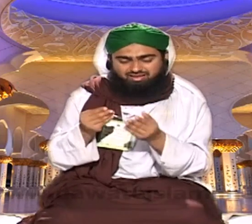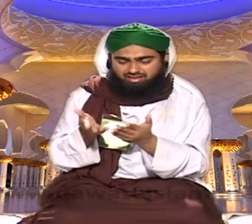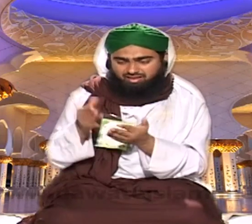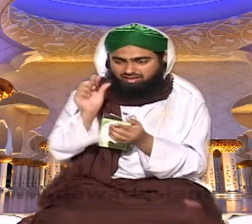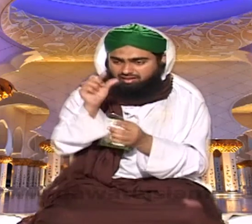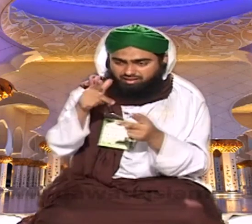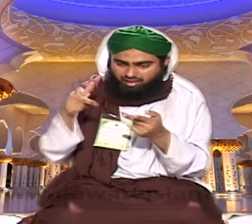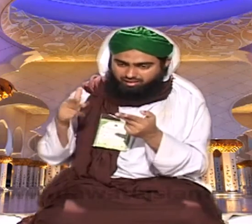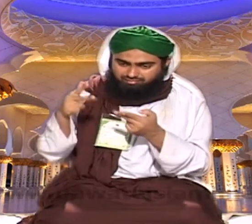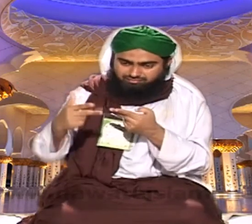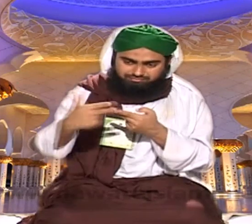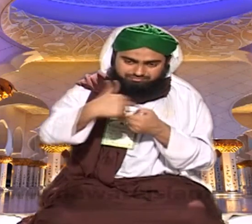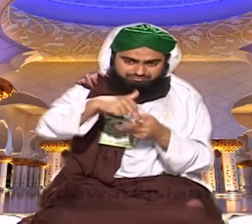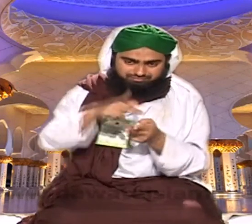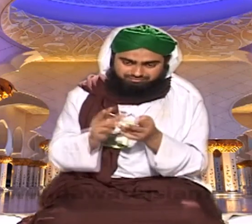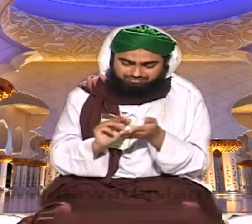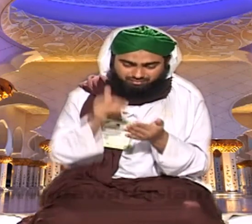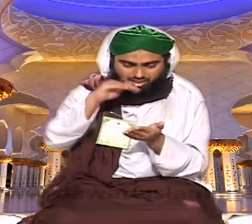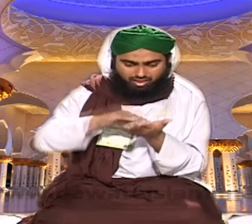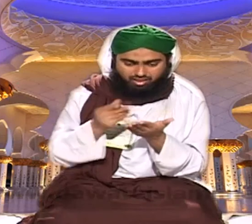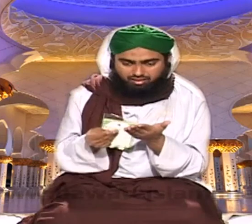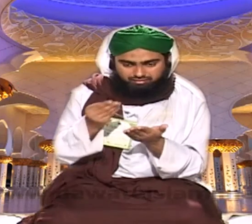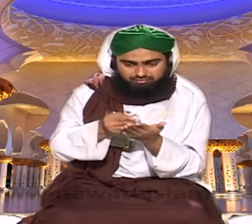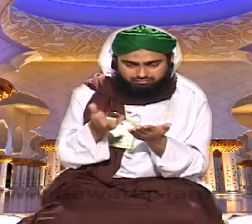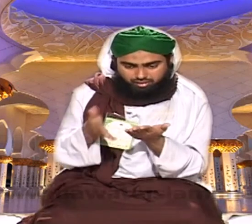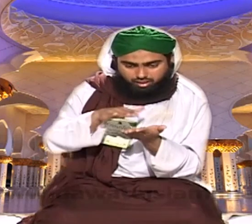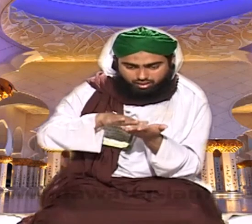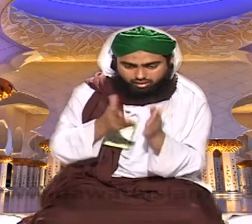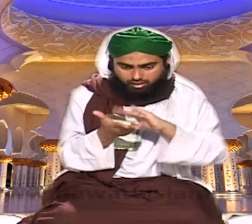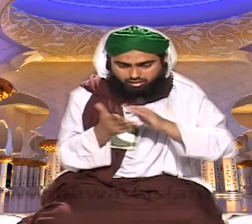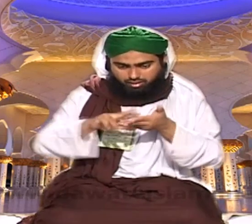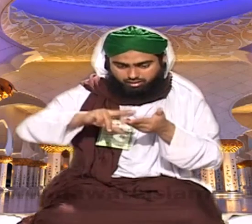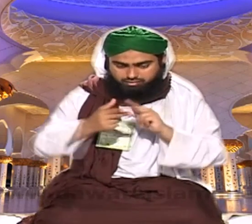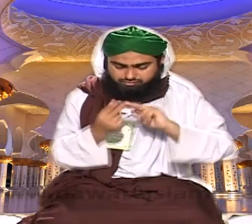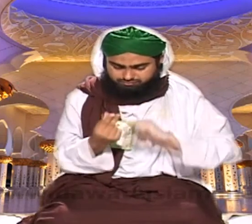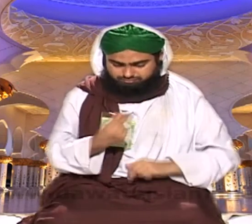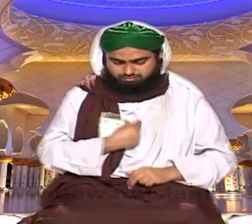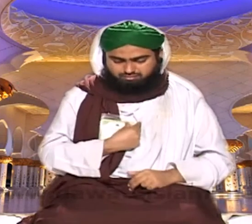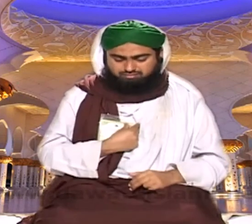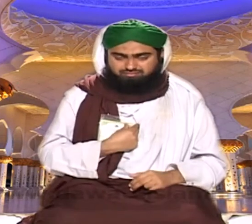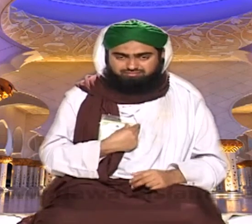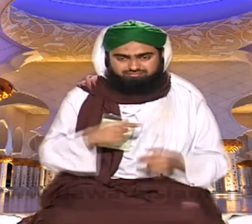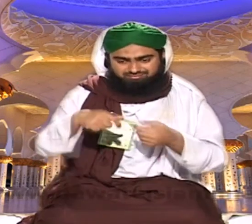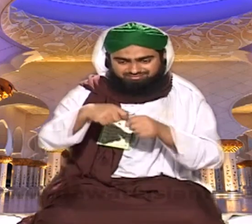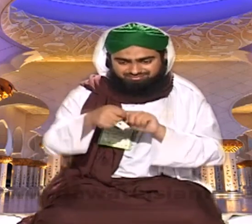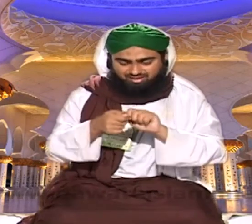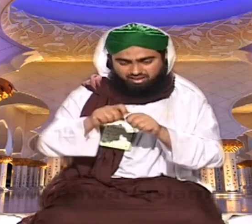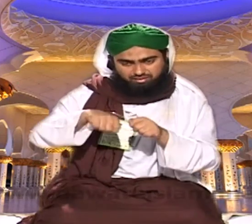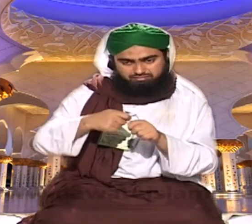ٹکڑا لے دیں اور اس میں تاویز کو آپ لپی لے دیں خواہ داگے سے بان دیں بہتر تو یہ ہے کہ موم بطیق اس کو آپ چپ کالے فولڈ کر